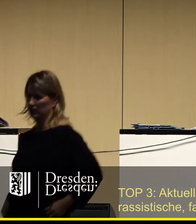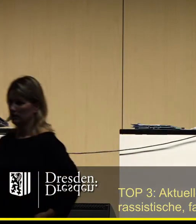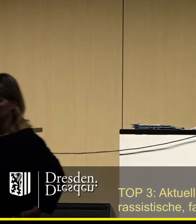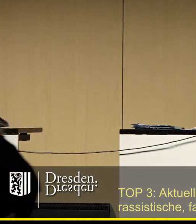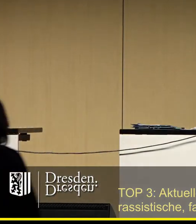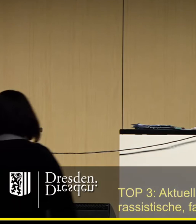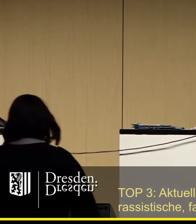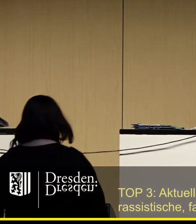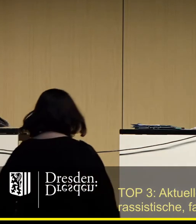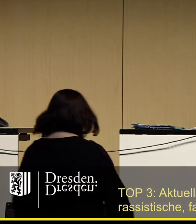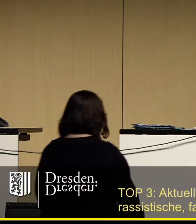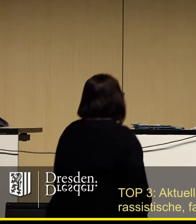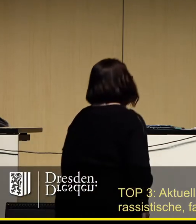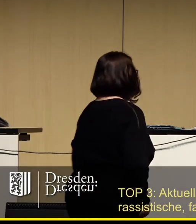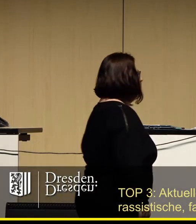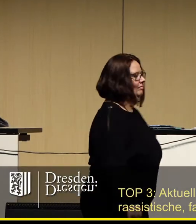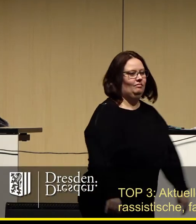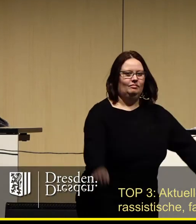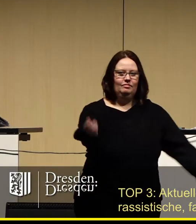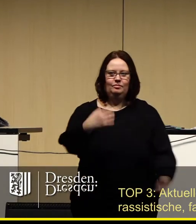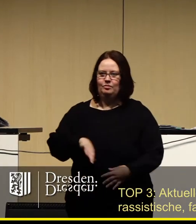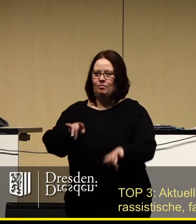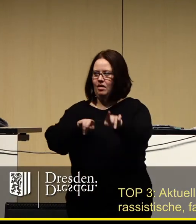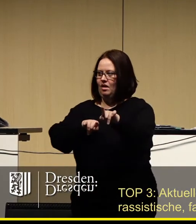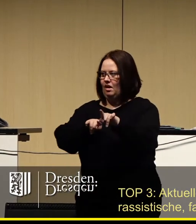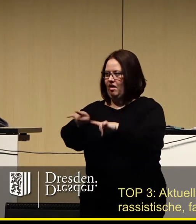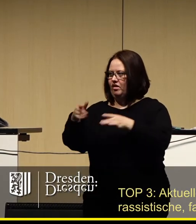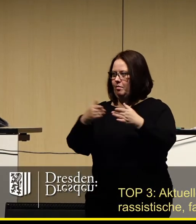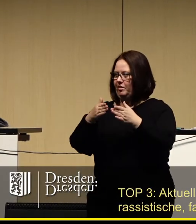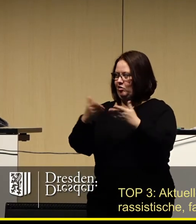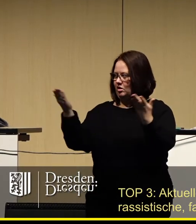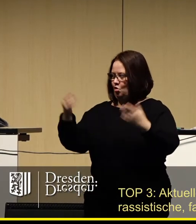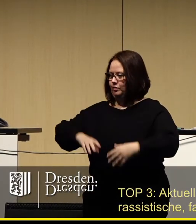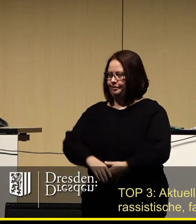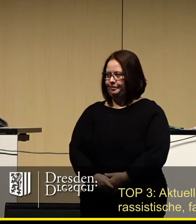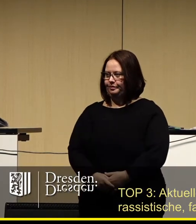Als nächstes ist die FDP-Fraktion an der Reihe, Herr Hase.